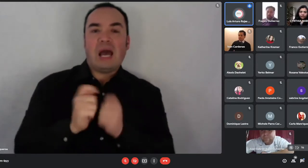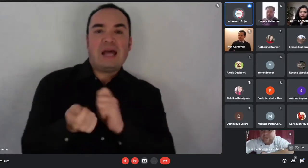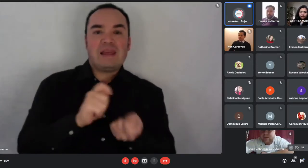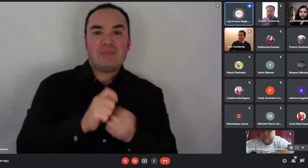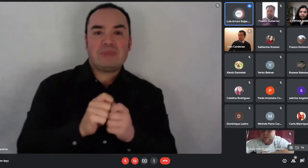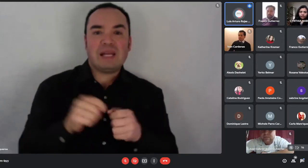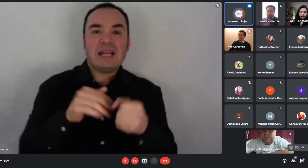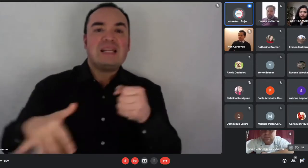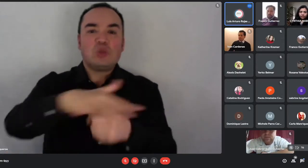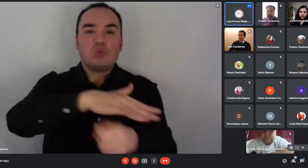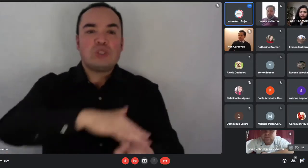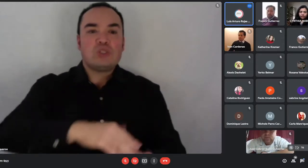mejor no está en una situación de vulnerabilidad,